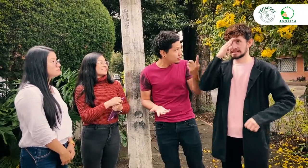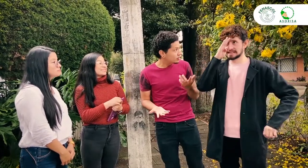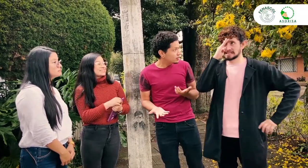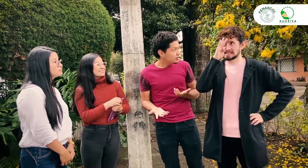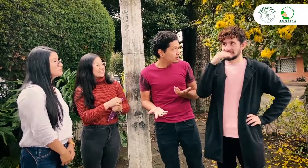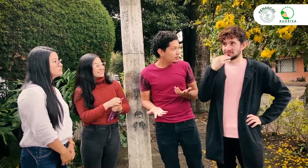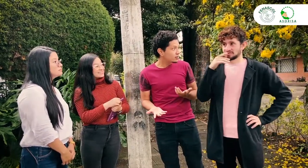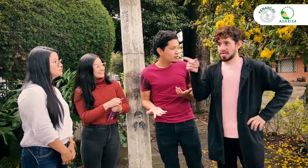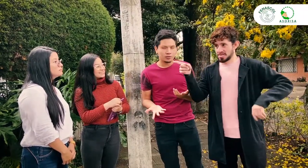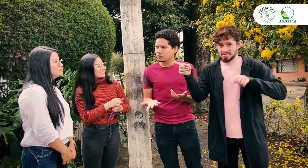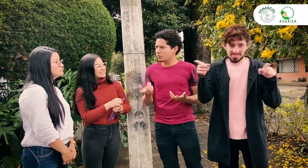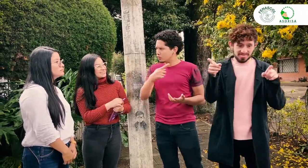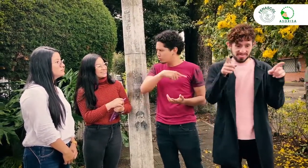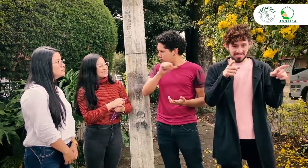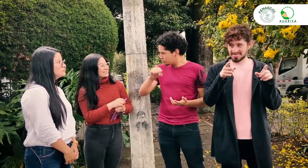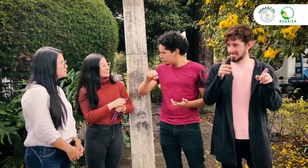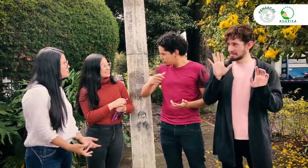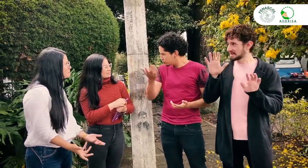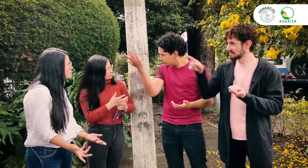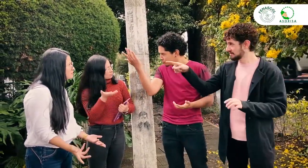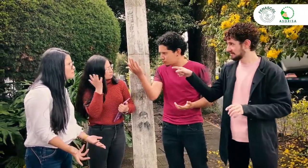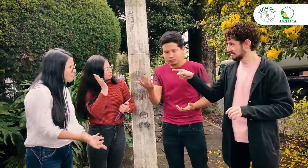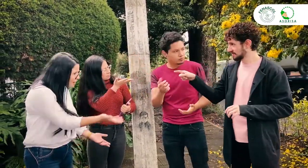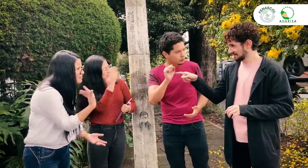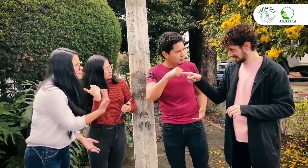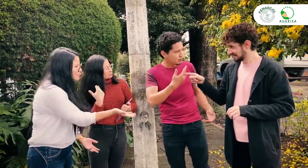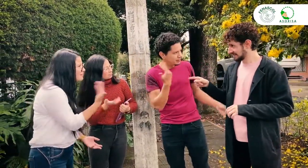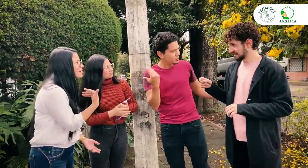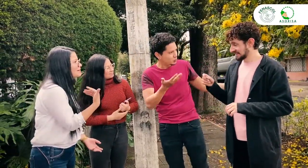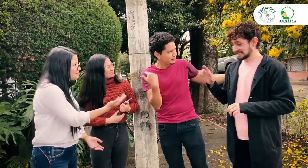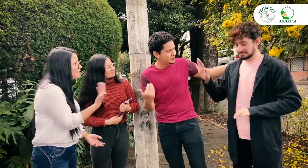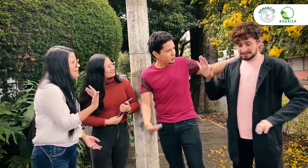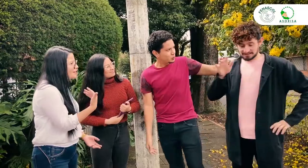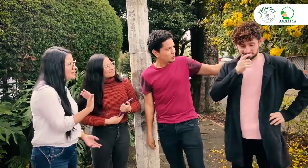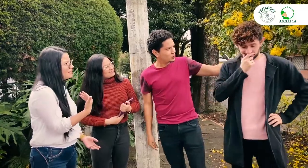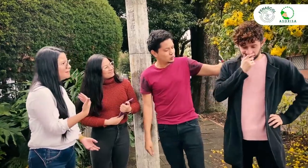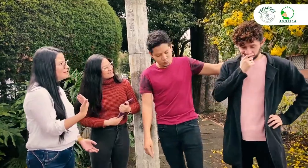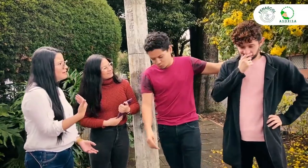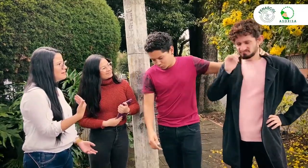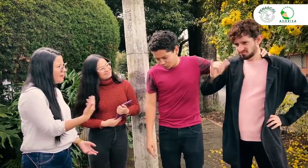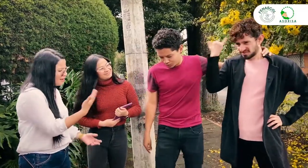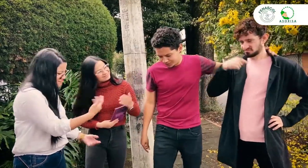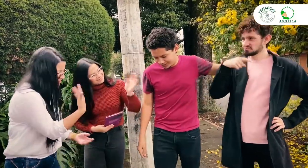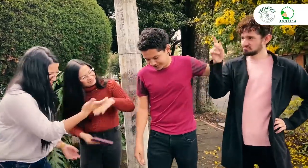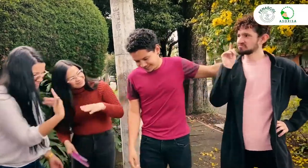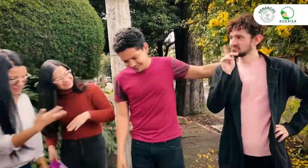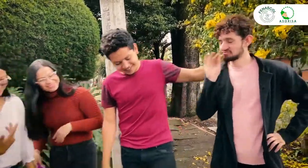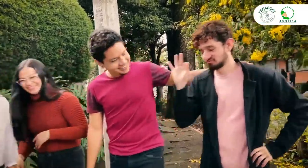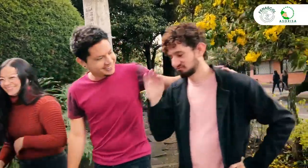sigo con la duda de cuál ir. Puede ir con nosotros. ¡Vamos! ¡Vamos! ¡Vamos! Esperen. Bueno, sí, me voy para Pereira.